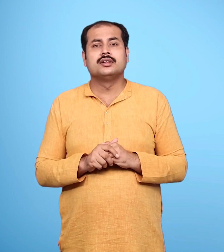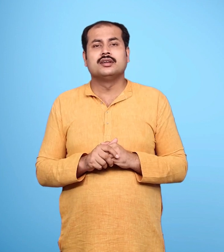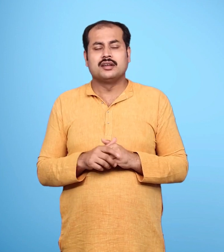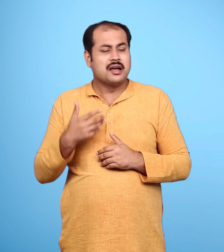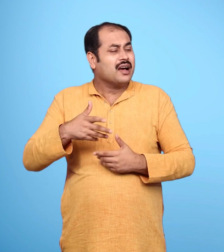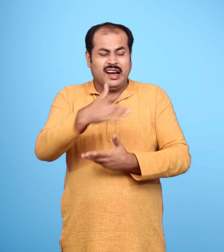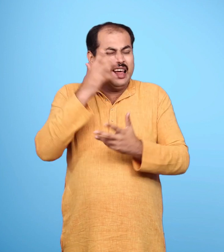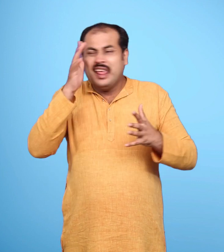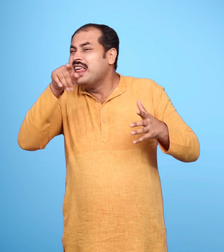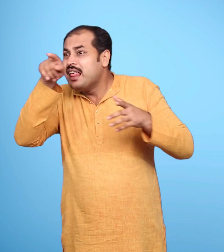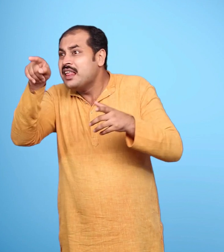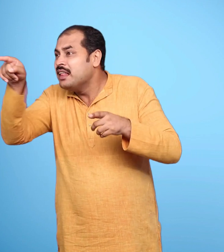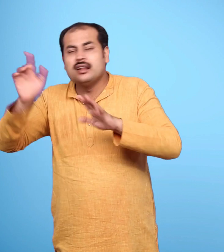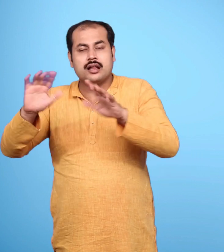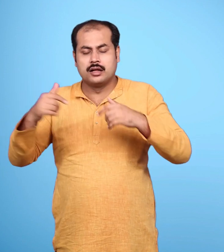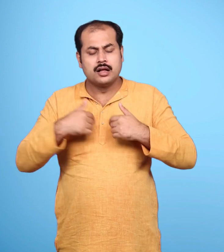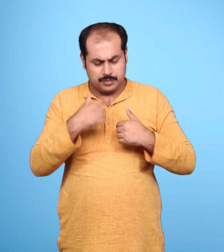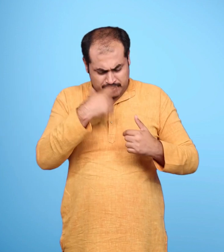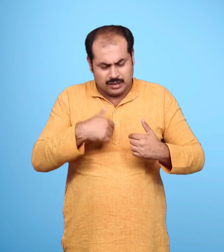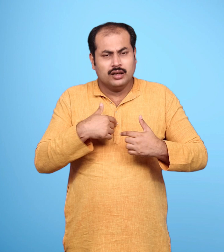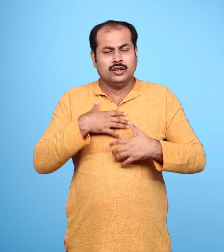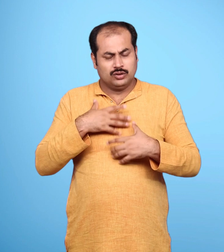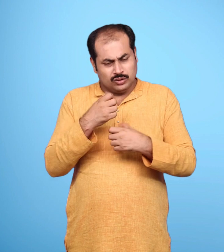मुझ पर विश्वास करें राम को कुछ नहीं होगा